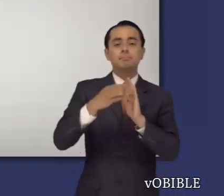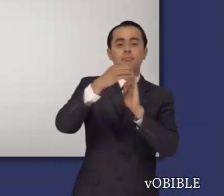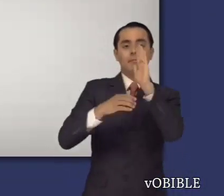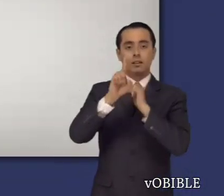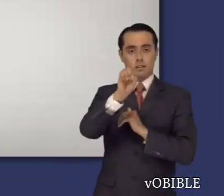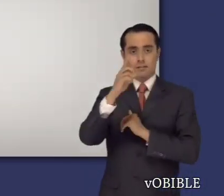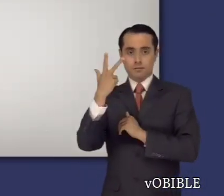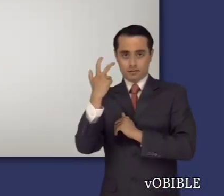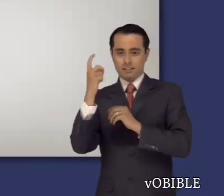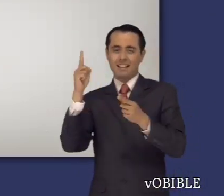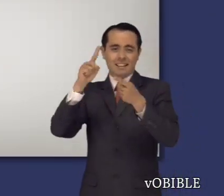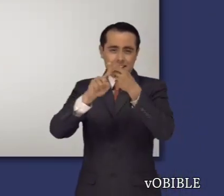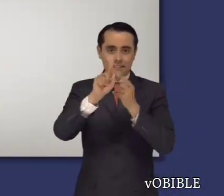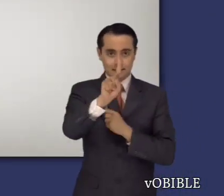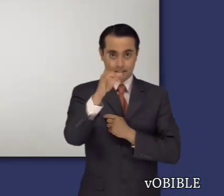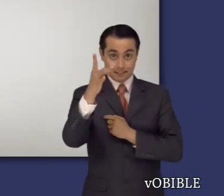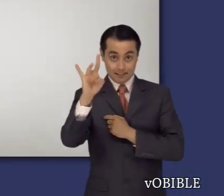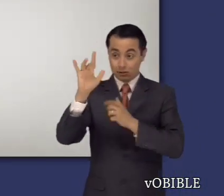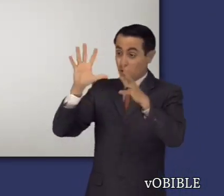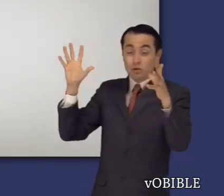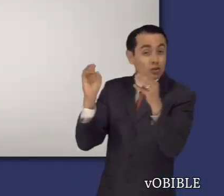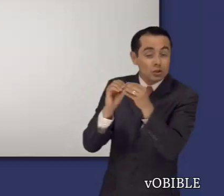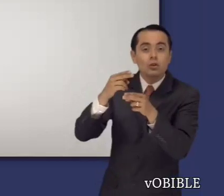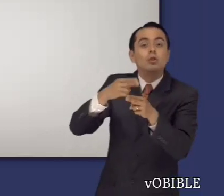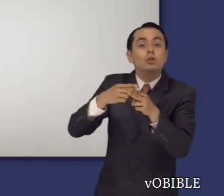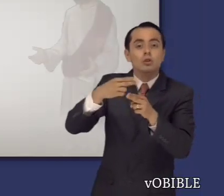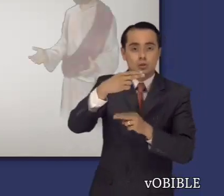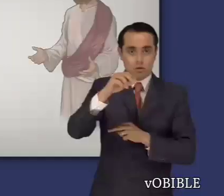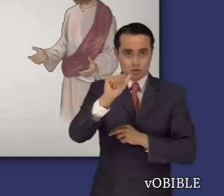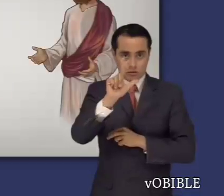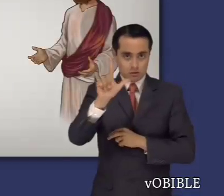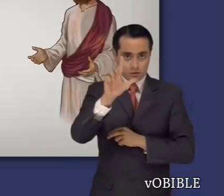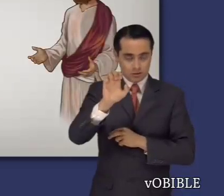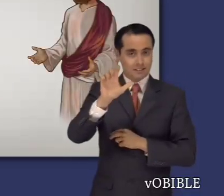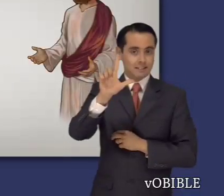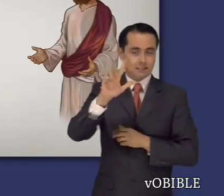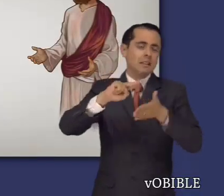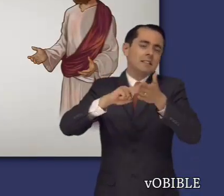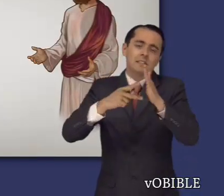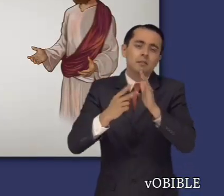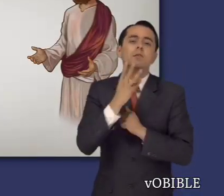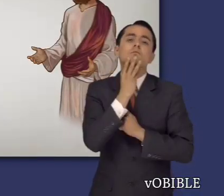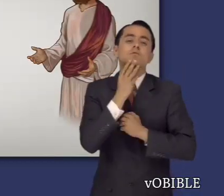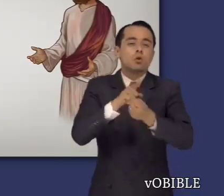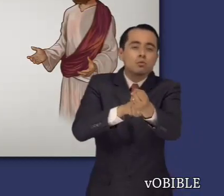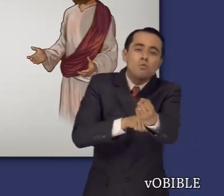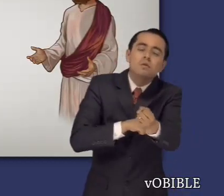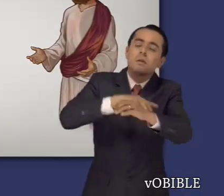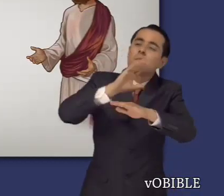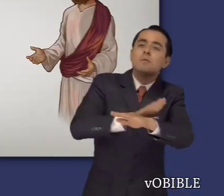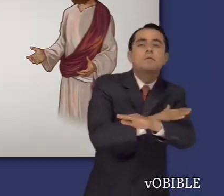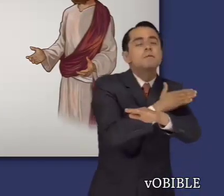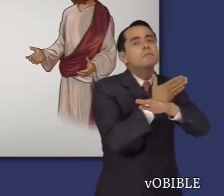Algunos Salmos están agrupados. Por ejemplo, a los Salmos 113 a 118 se les conoce como